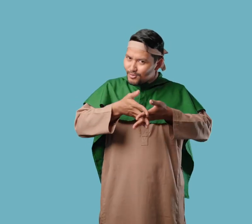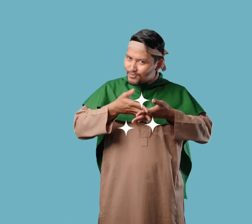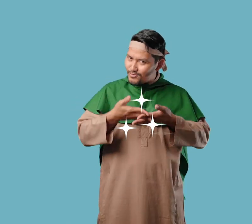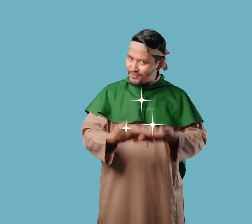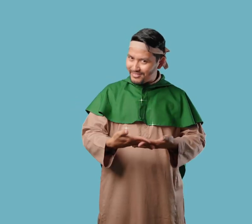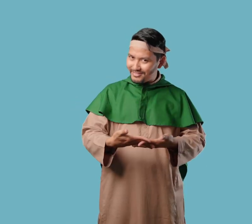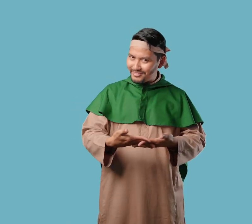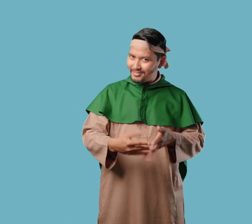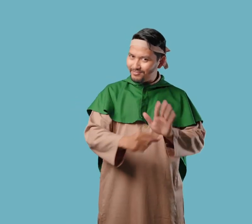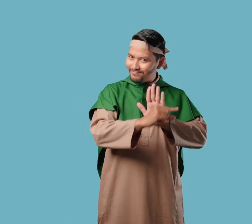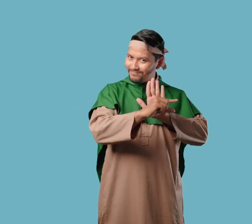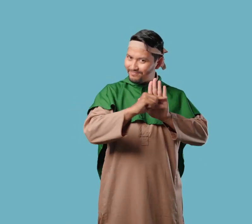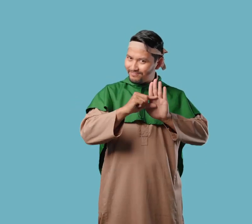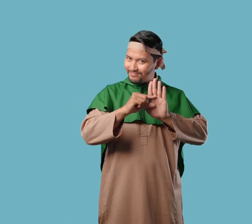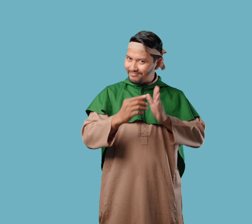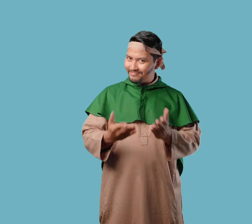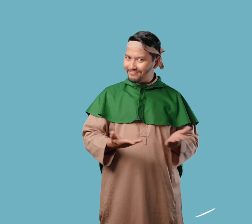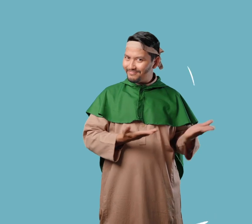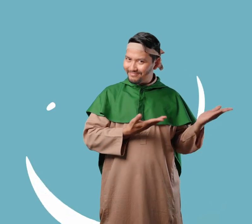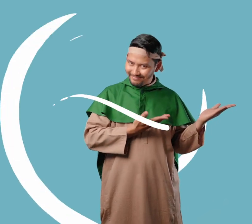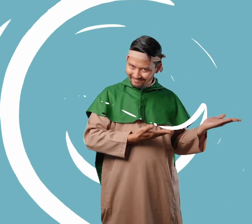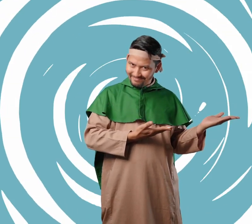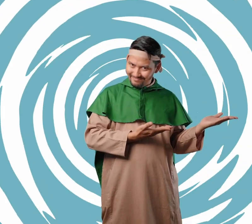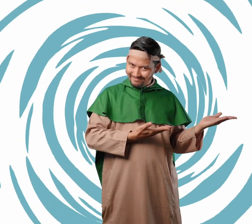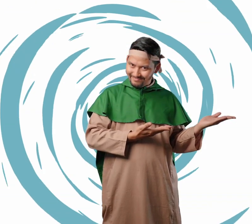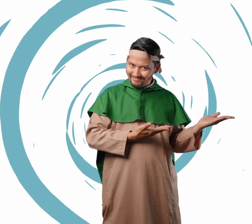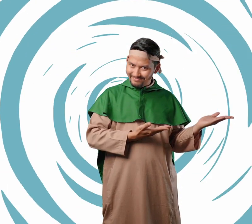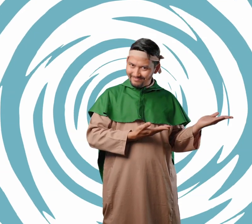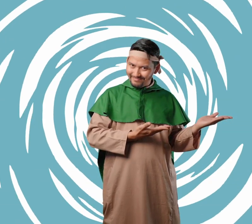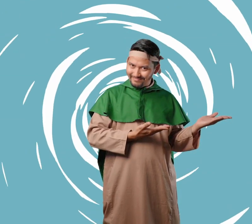berdakwah secara terang-terangan Menyampaikan wahyu di dalam Al-Quran